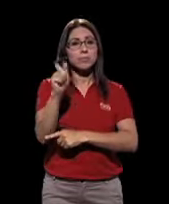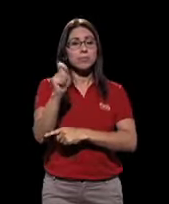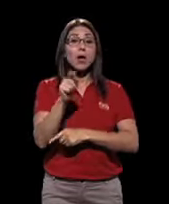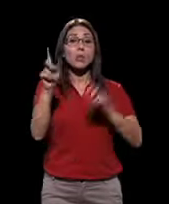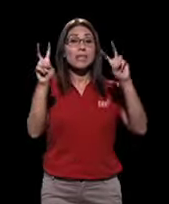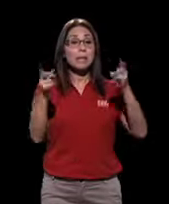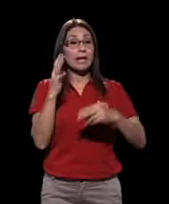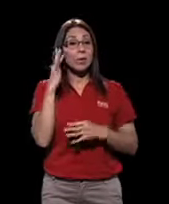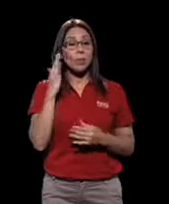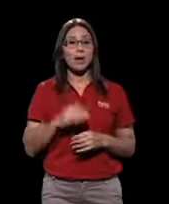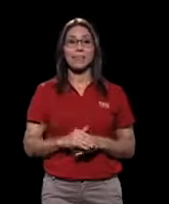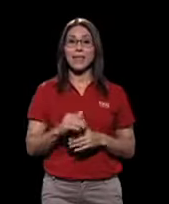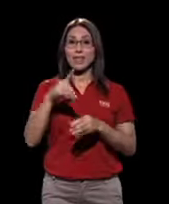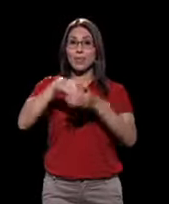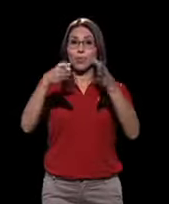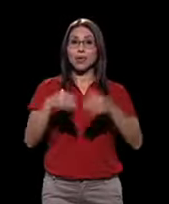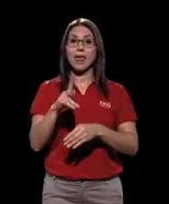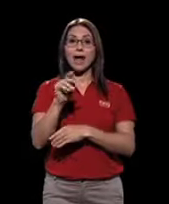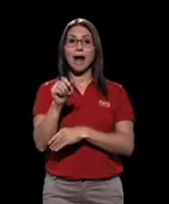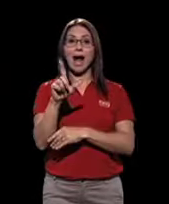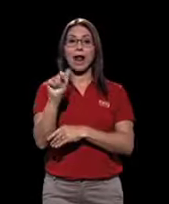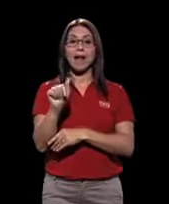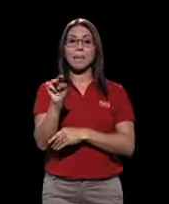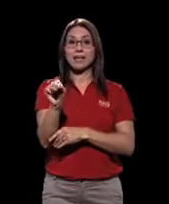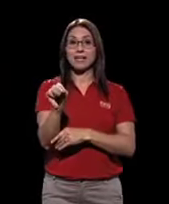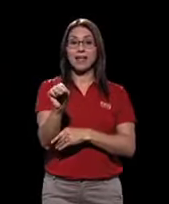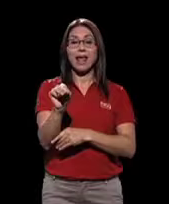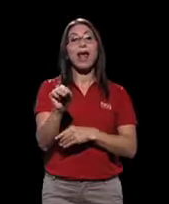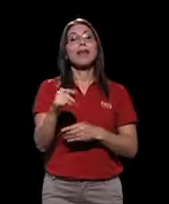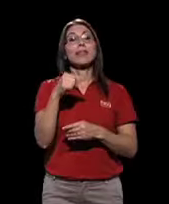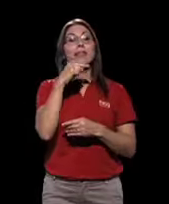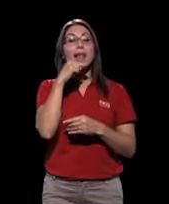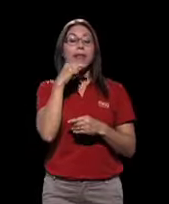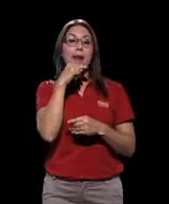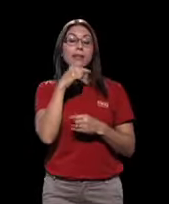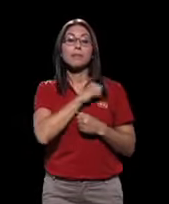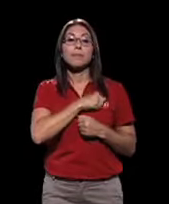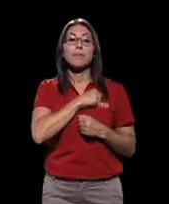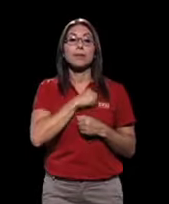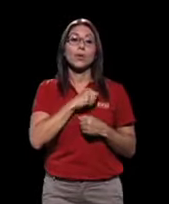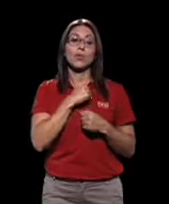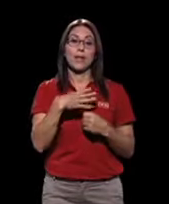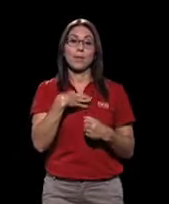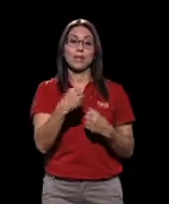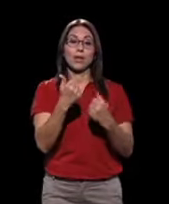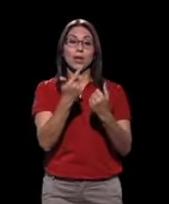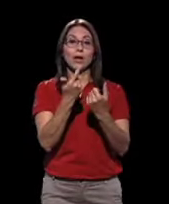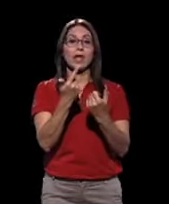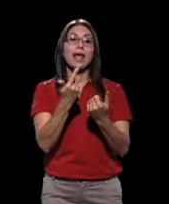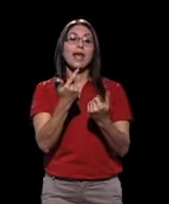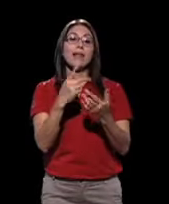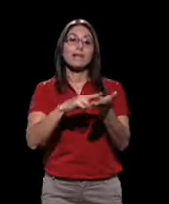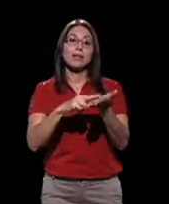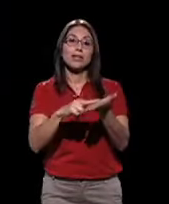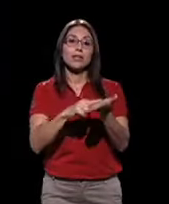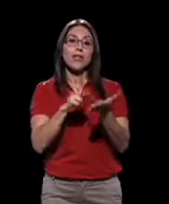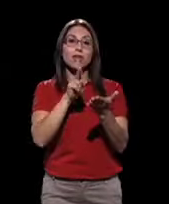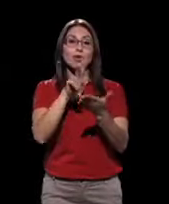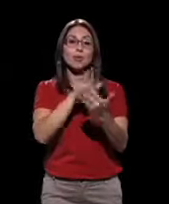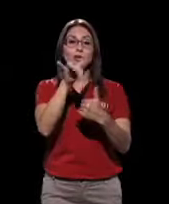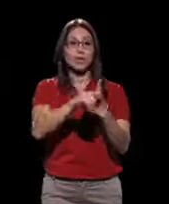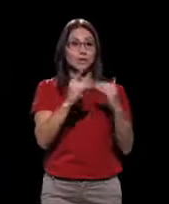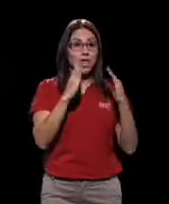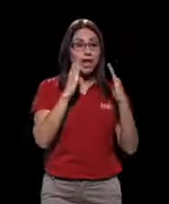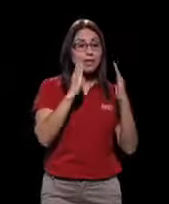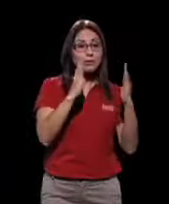La diputada Carla Matarrita del Partido Liberación Nacional nos comenta dos proyectos, uno sobre la pensión universal y otro sobre